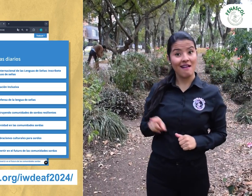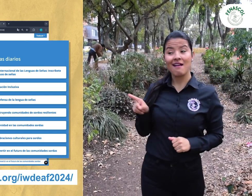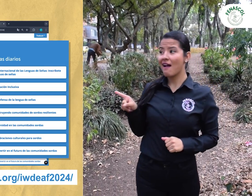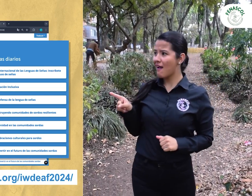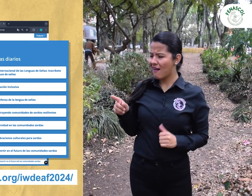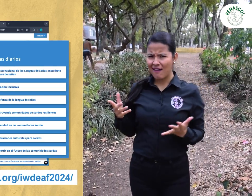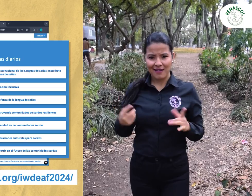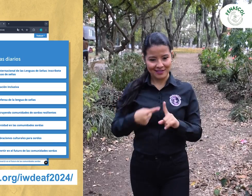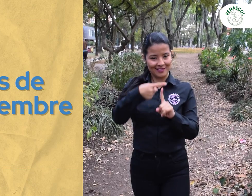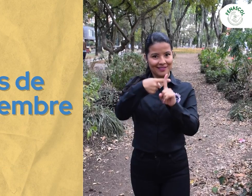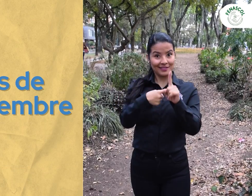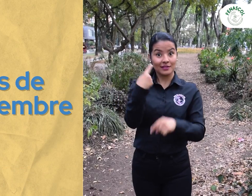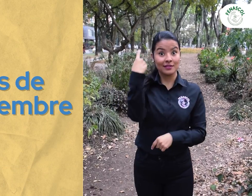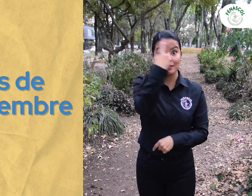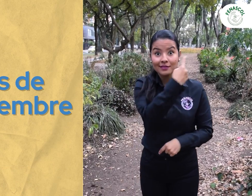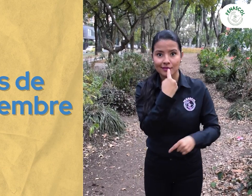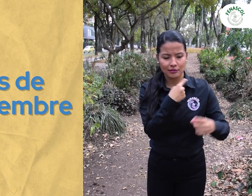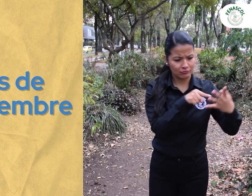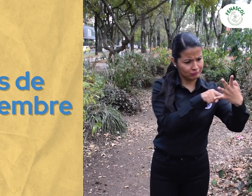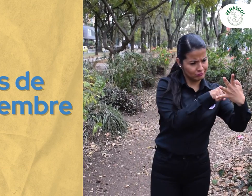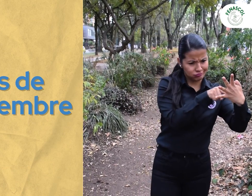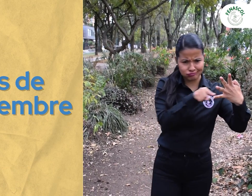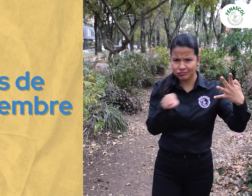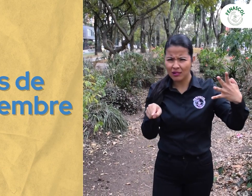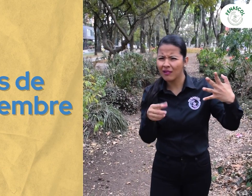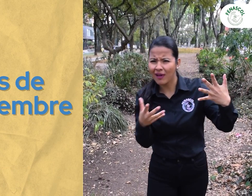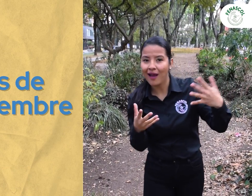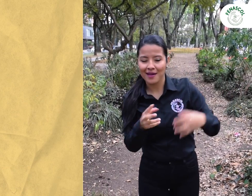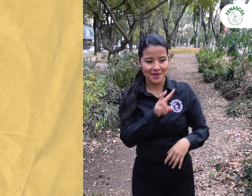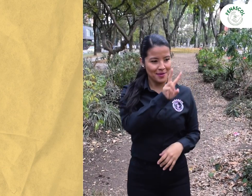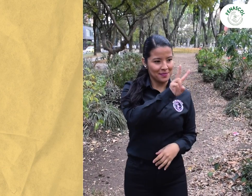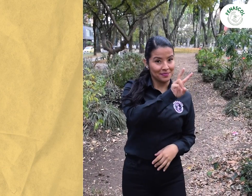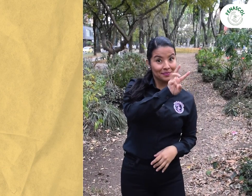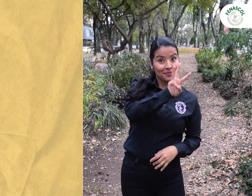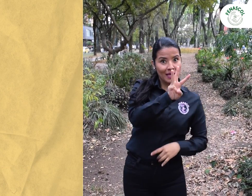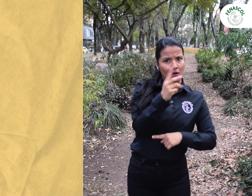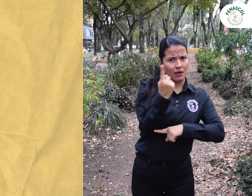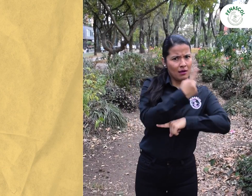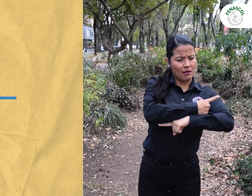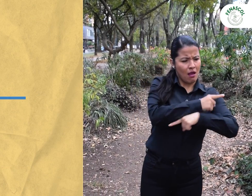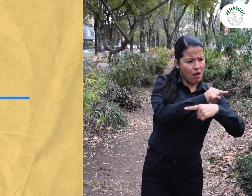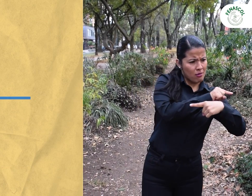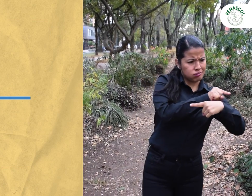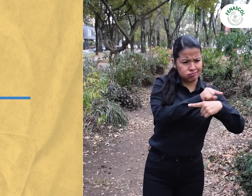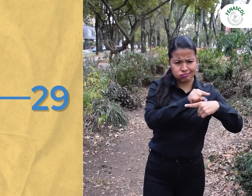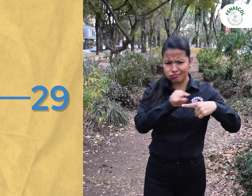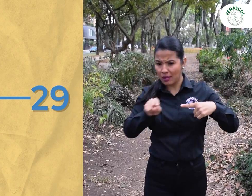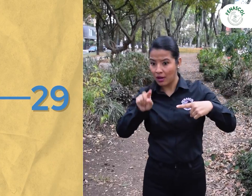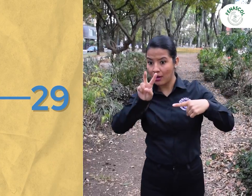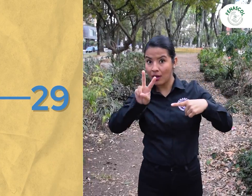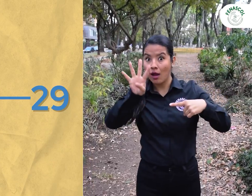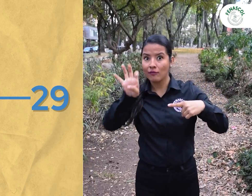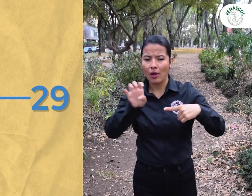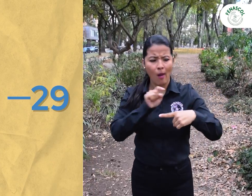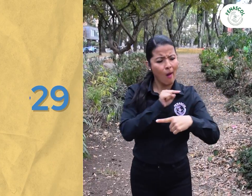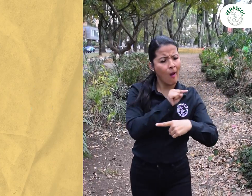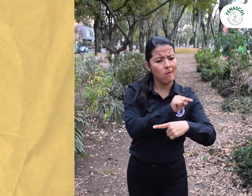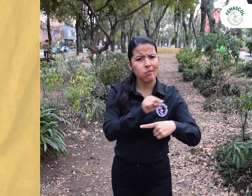durante la cuarta semana de septiembre, es decir, del 23 al 29, se estarán realizando actividades